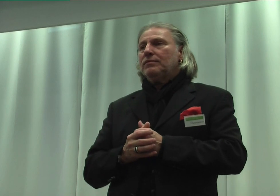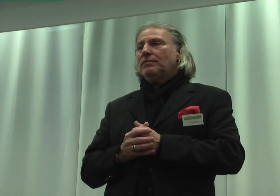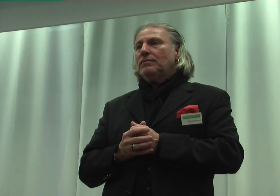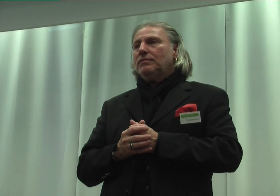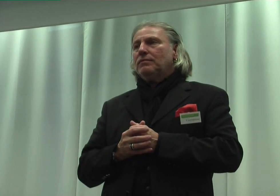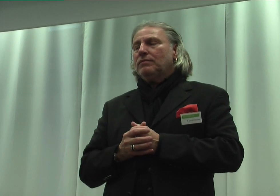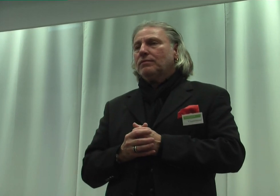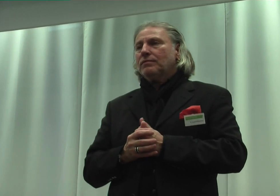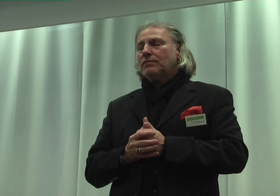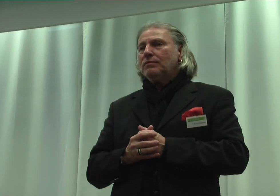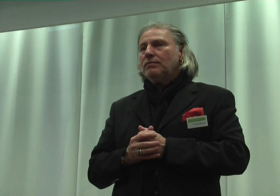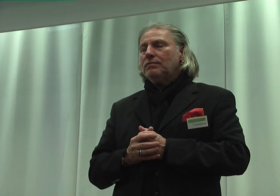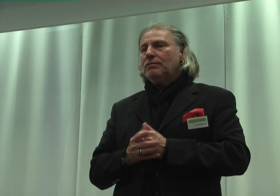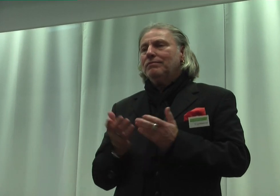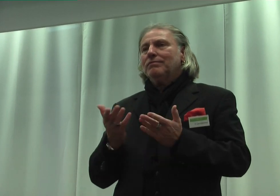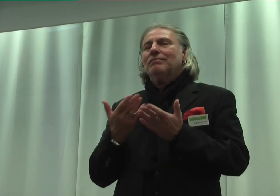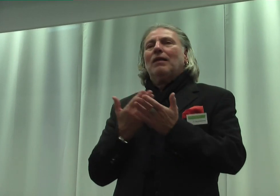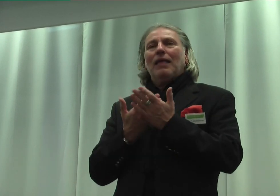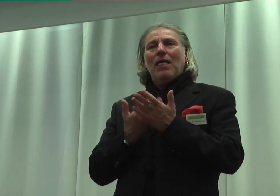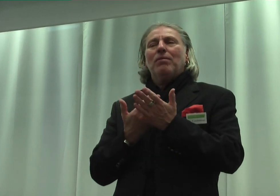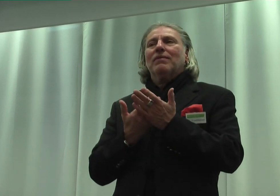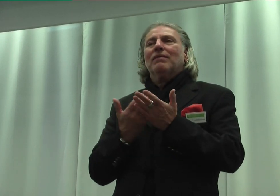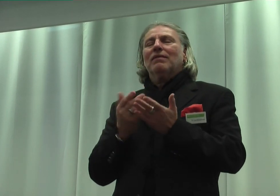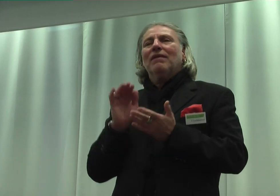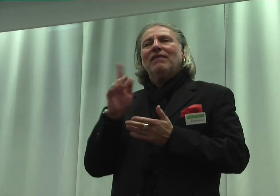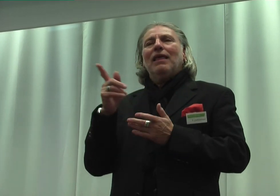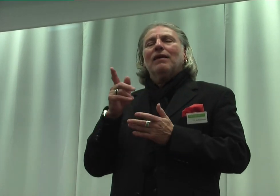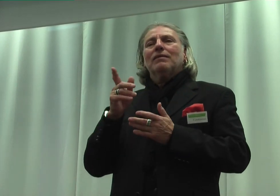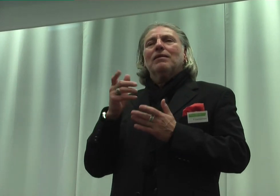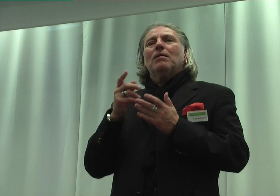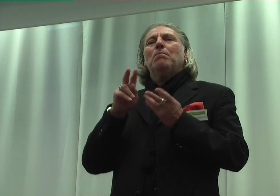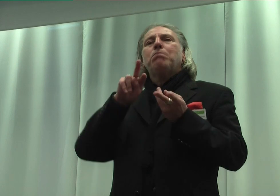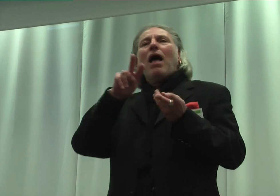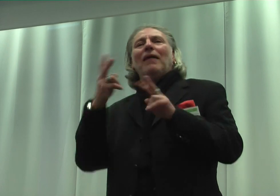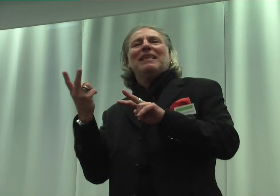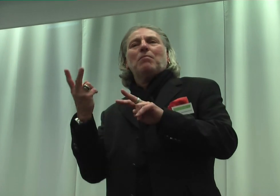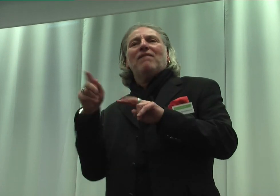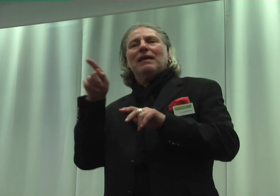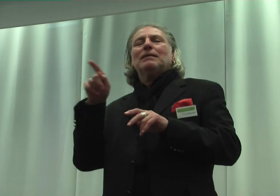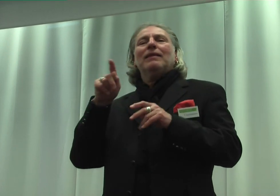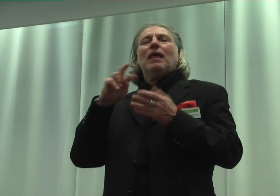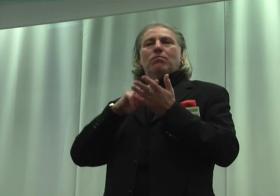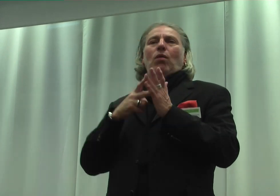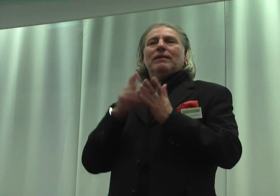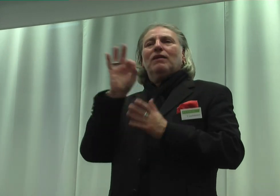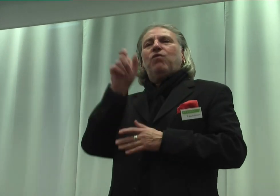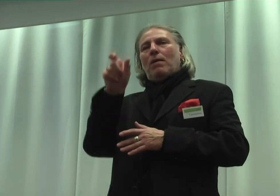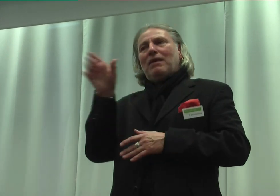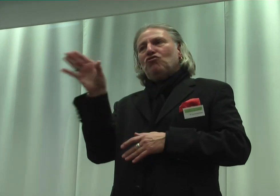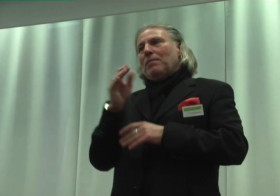Trotz oder gerade wegen des Paradigmawechsels in der Politik für Menschen mit Behinderung, die